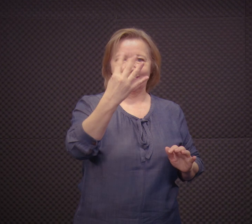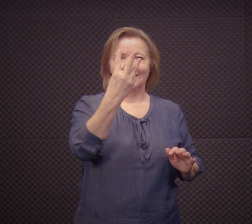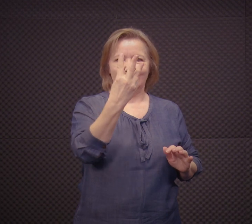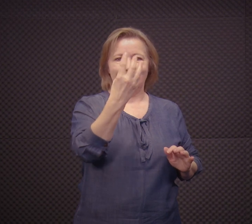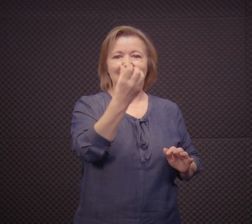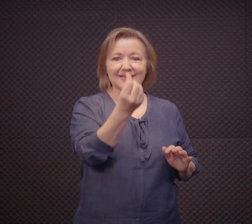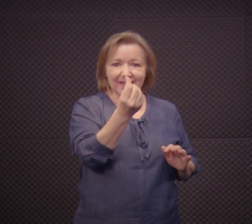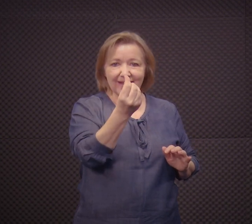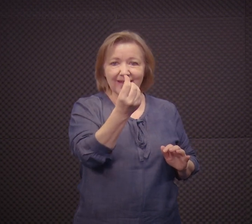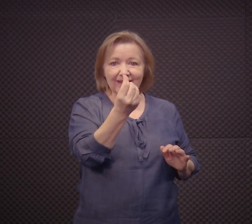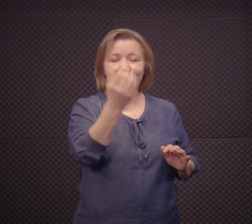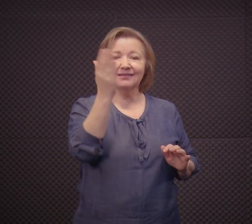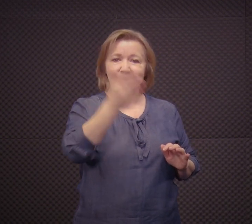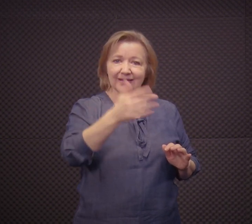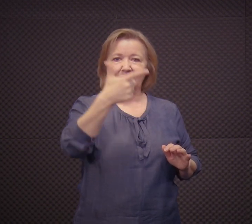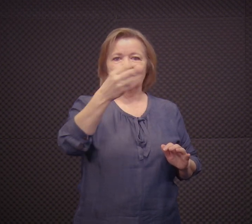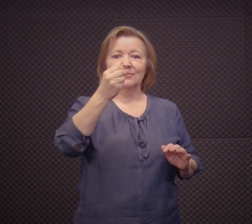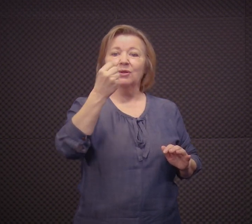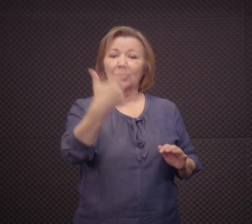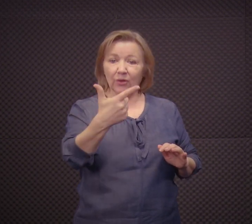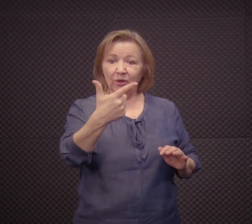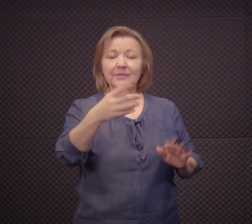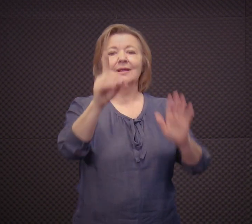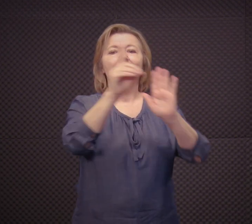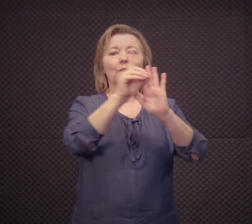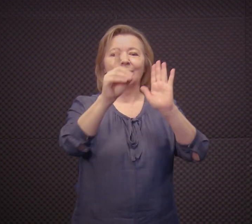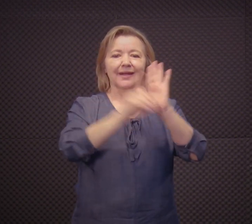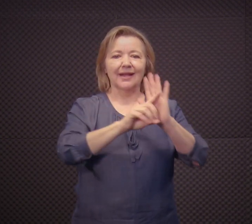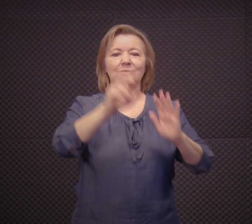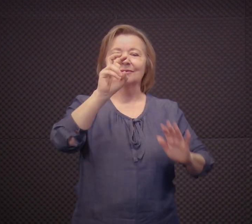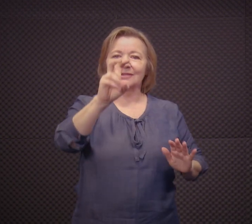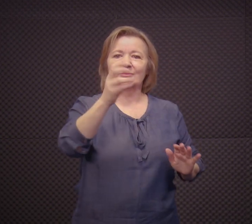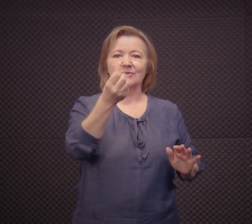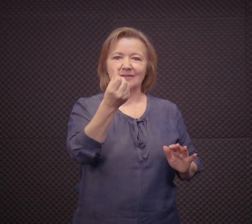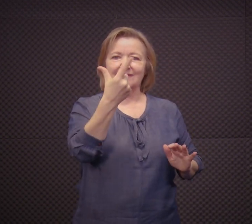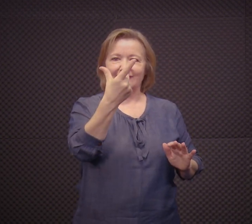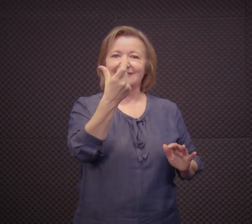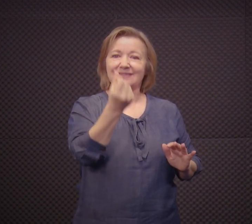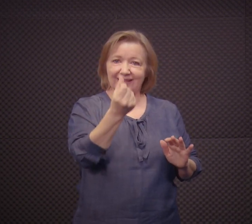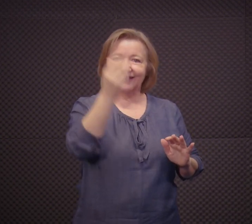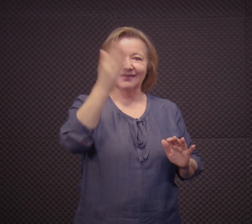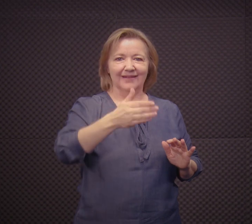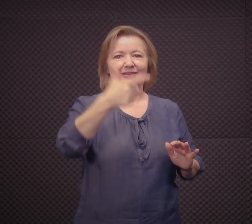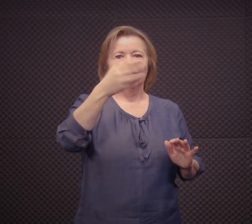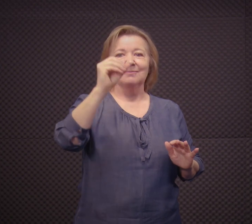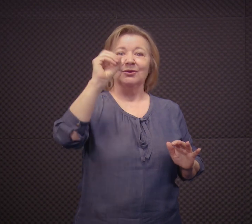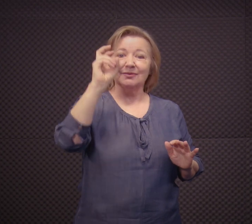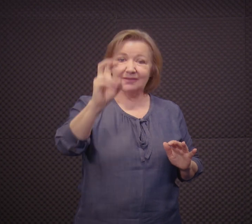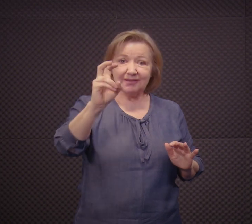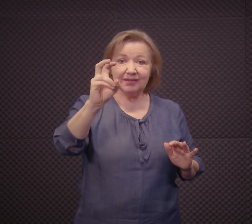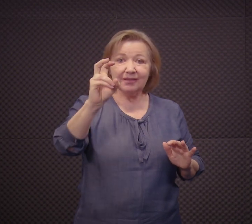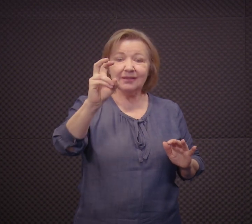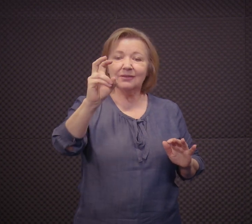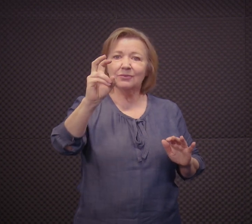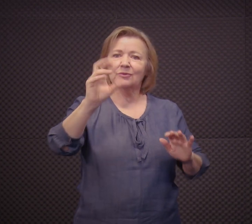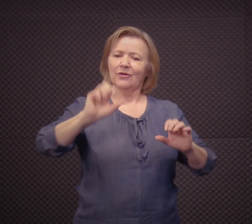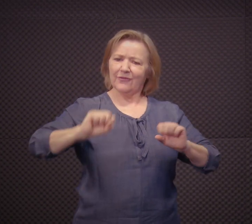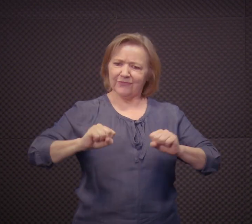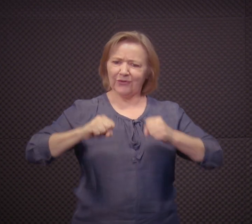10.436 de 2002, né? Nós temos também o decreto 5626 de 2005,